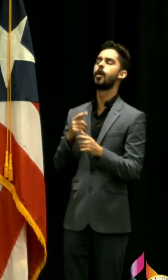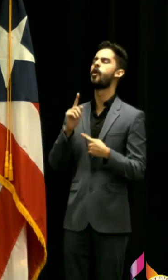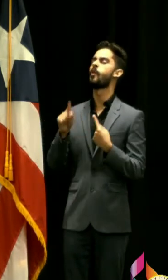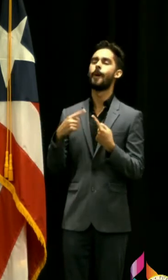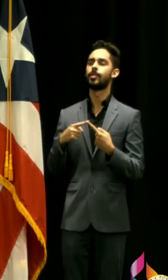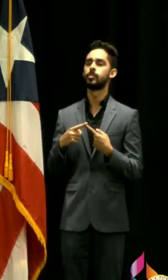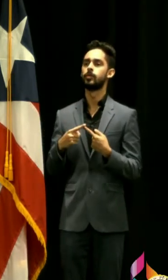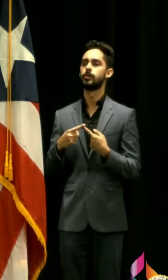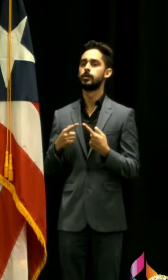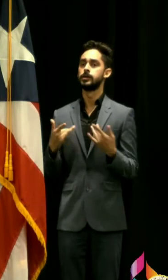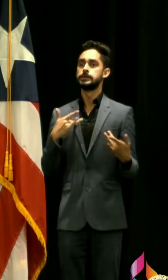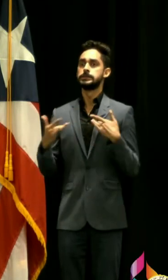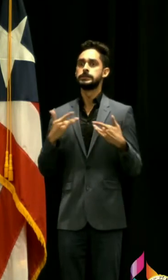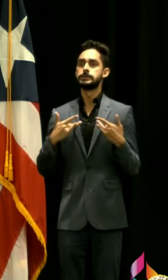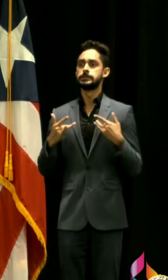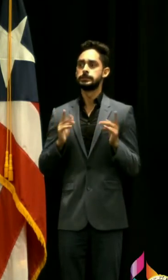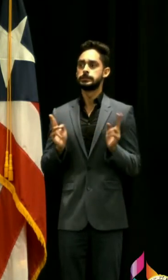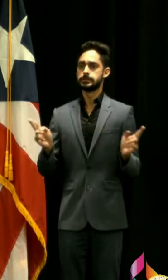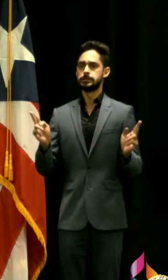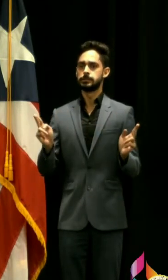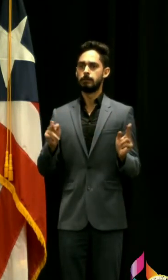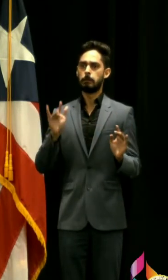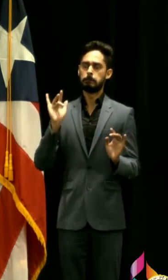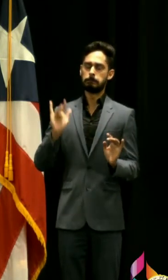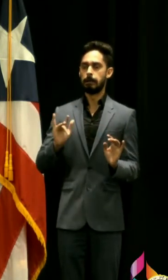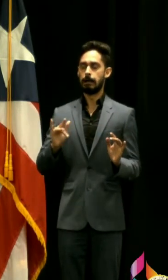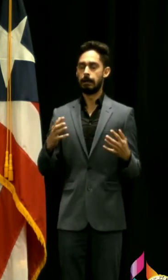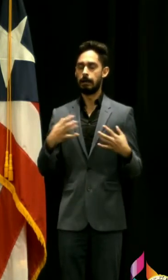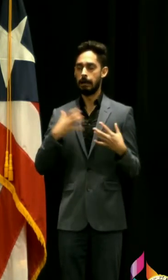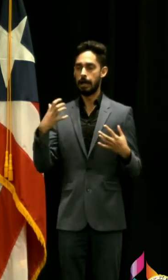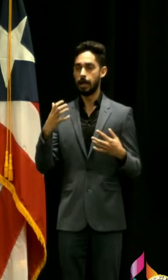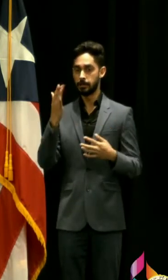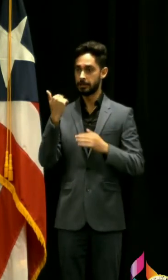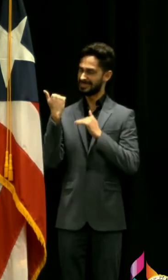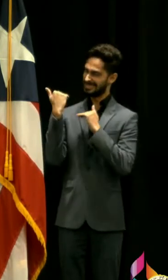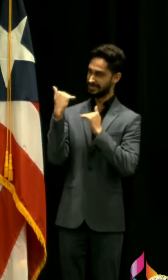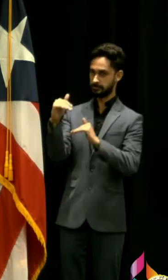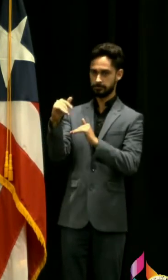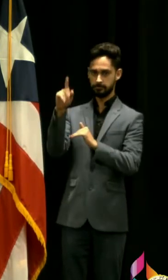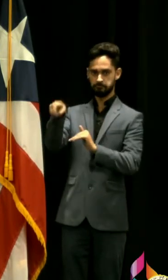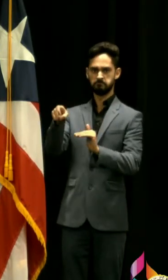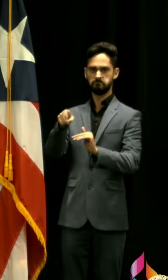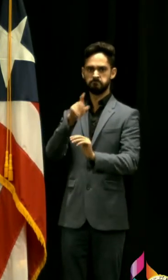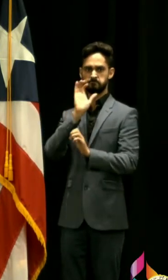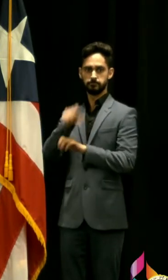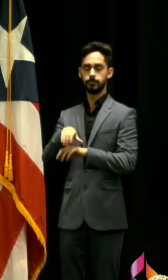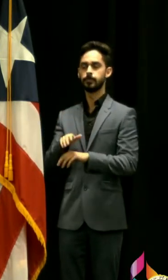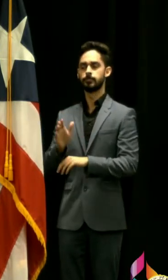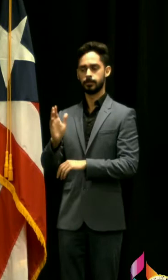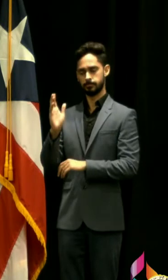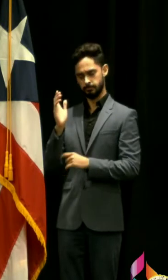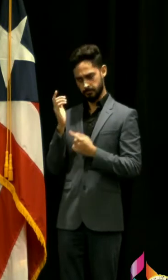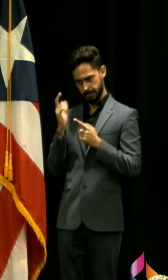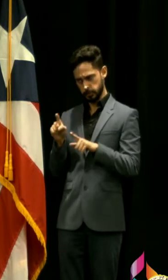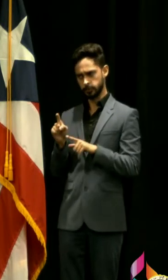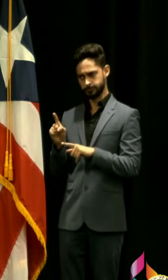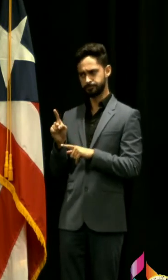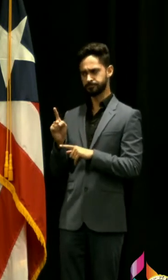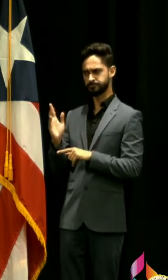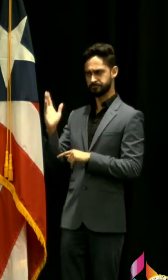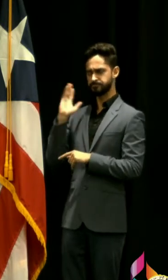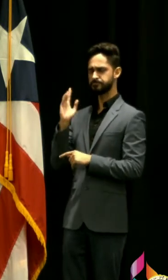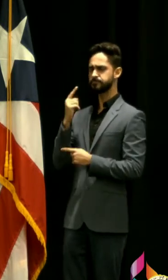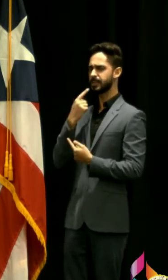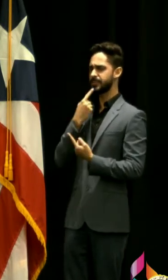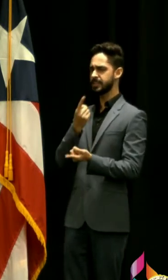y decir es momento de establecer mayores restricciones porque al menos en el caso de jaime plá que habló con the star él mencionó que